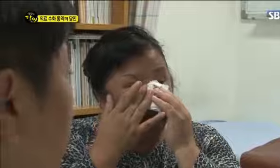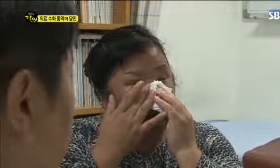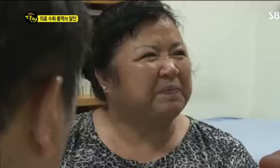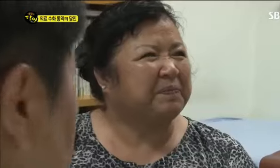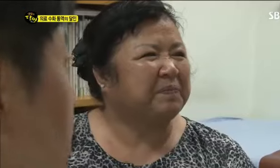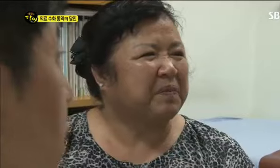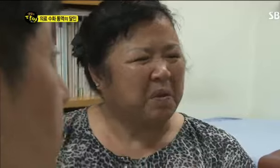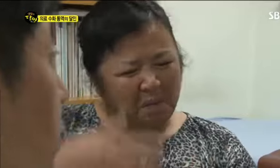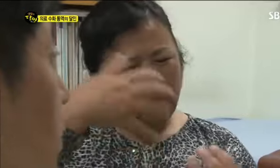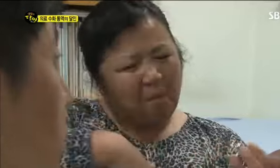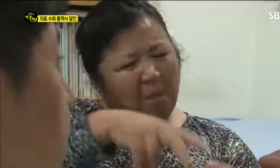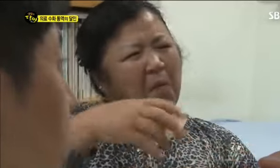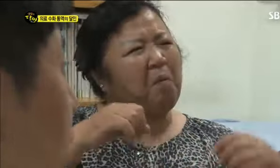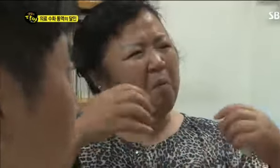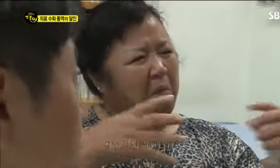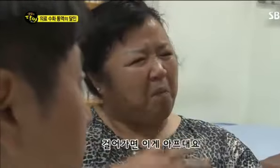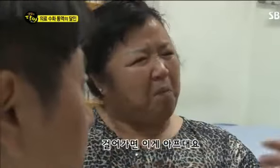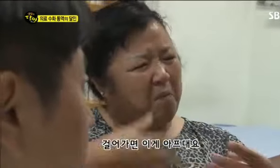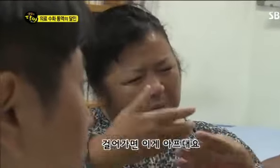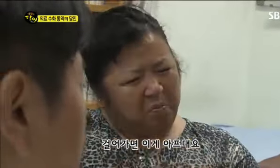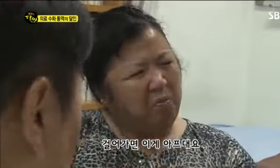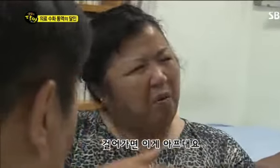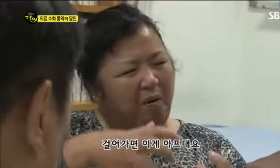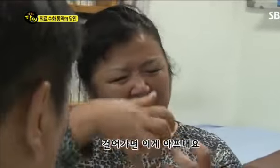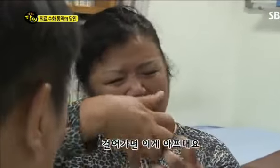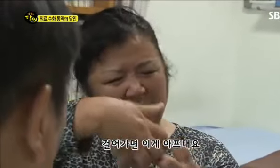걸어가면? 걸어가면 여기 안에 아프대요. 아프고.